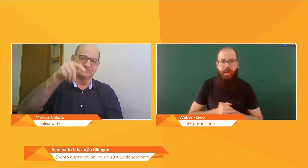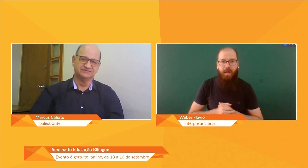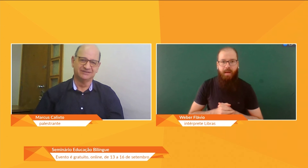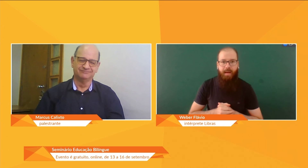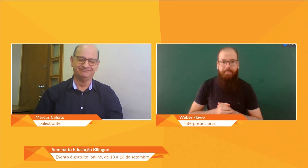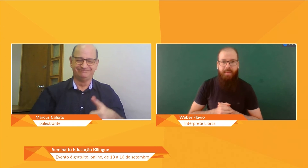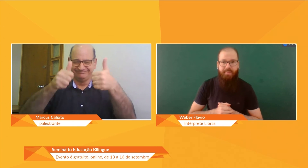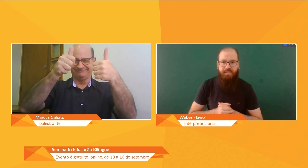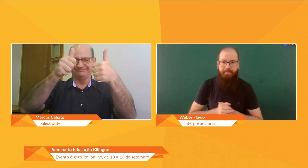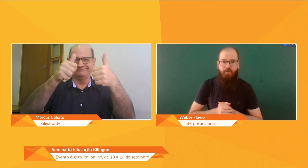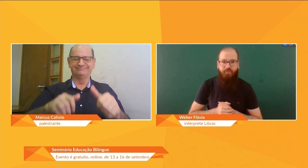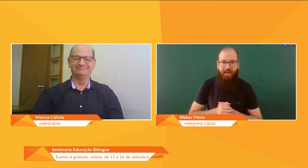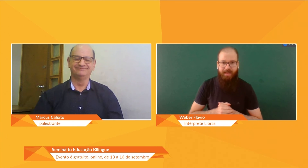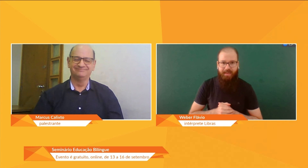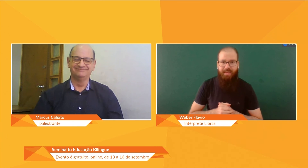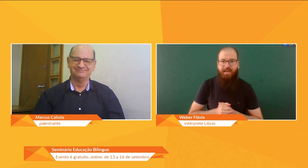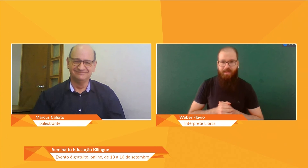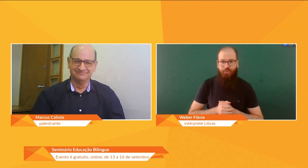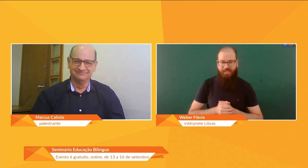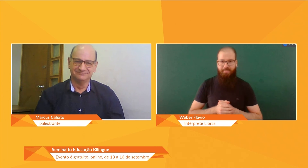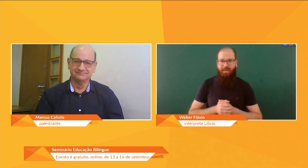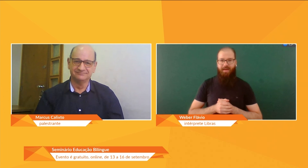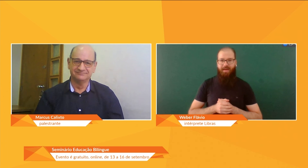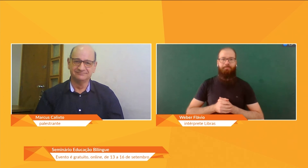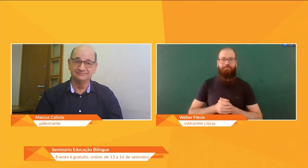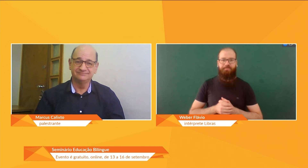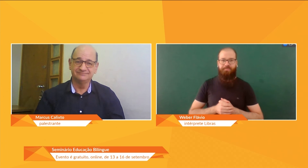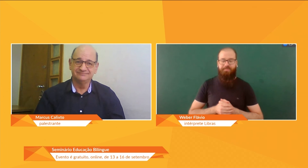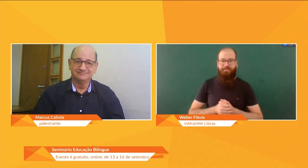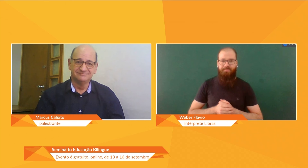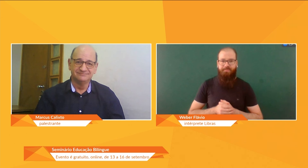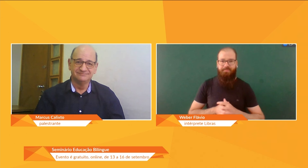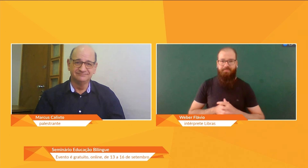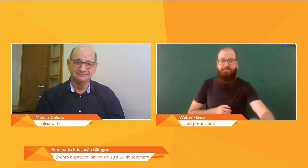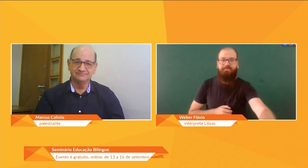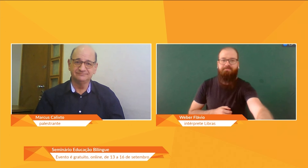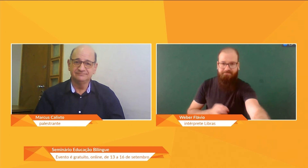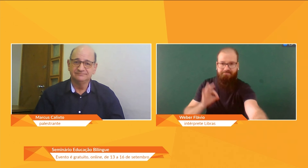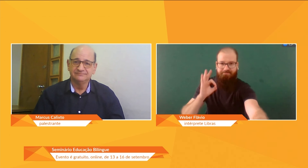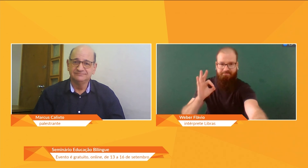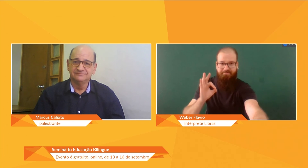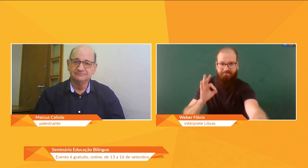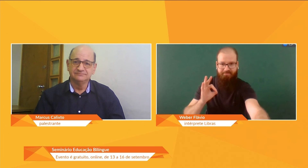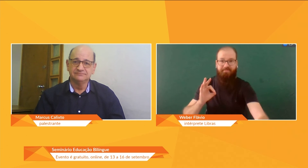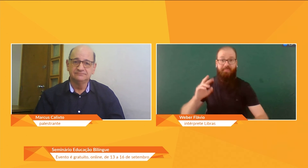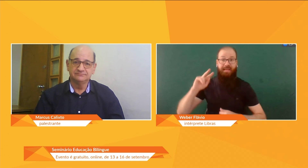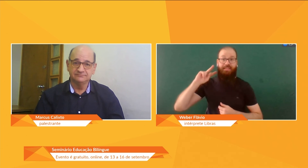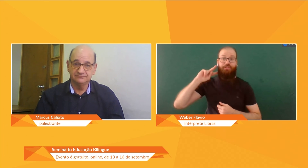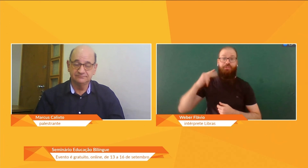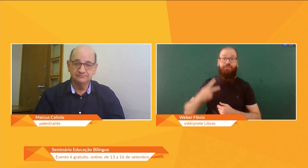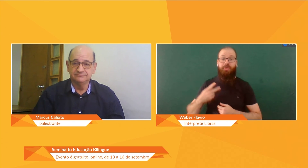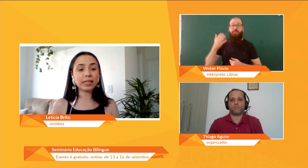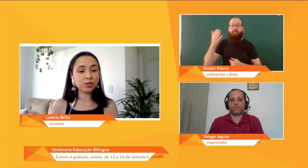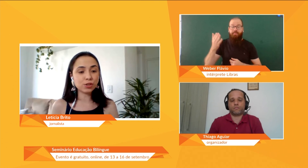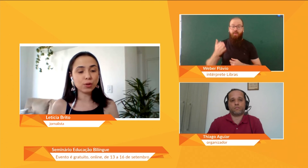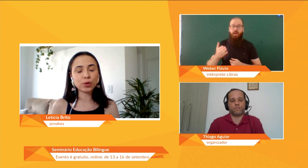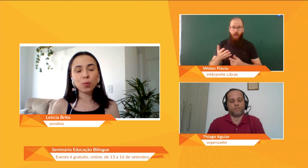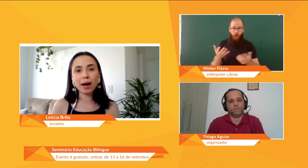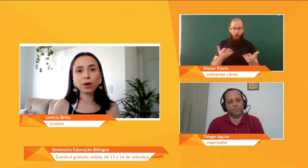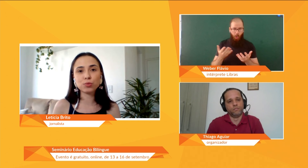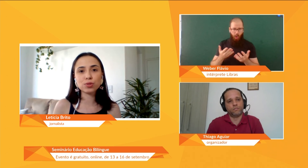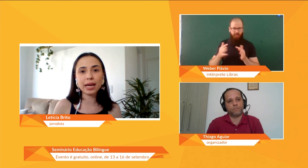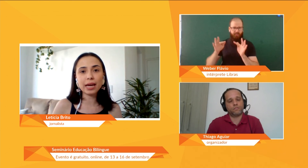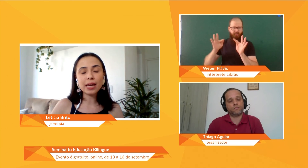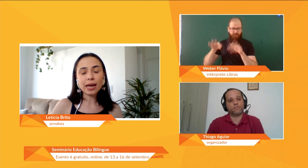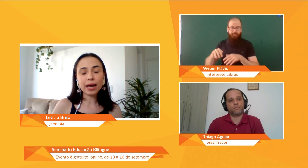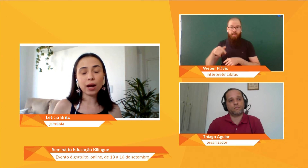a minha principal fala no seminário. Perfeito. Tiago, para a gente fechar, só para ver se eu entendi o